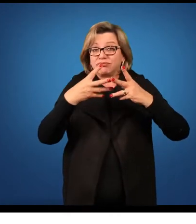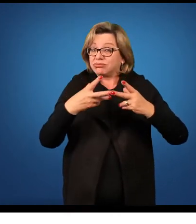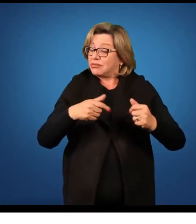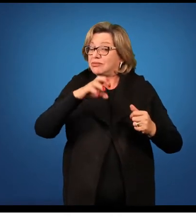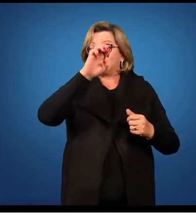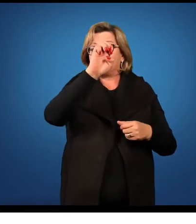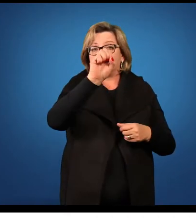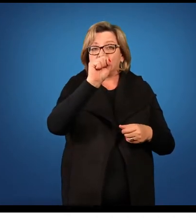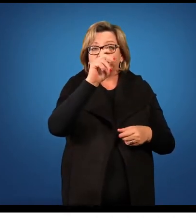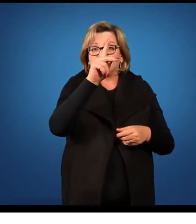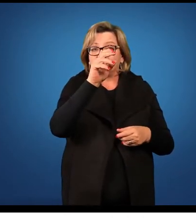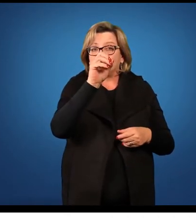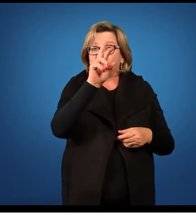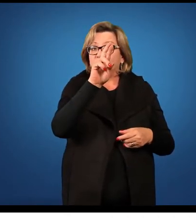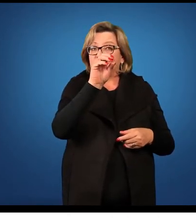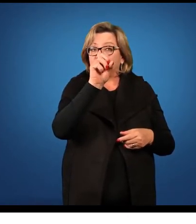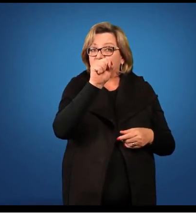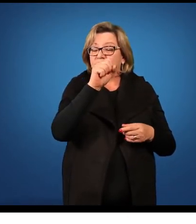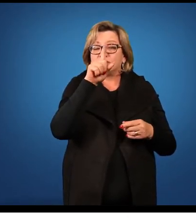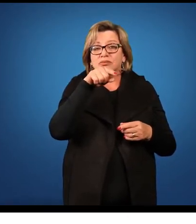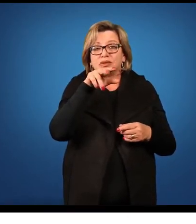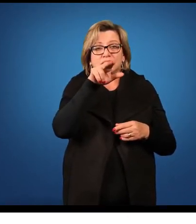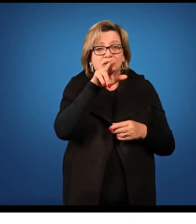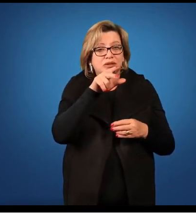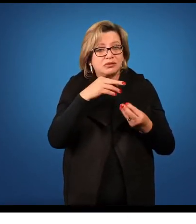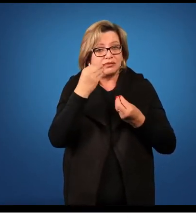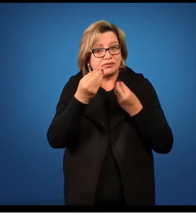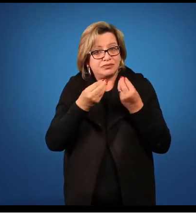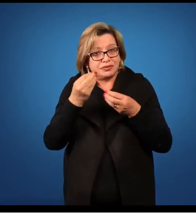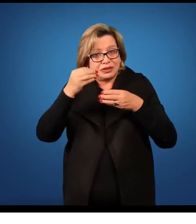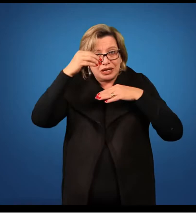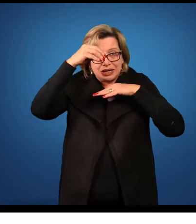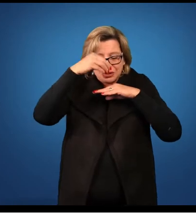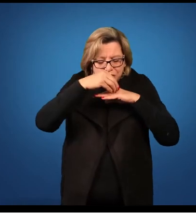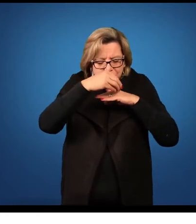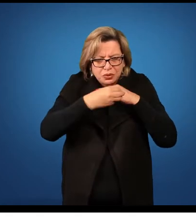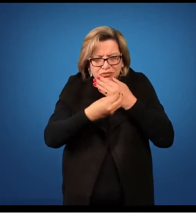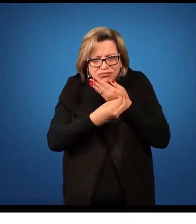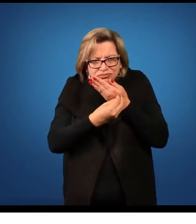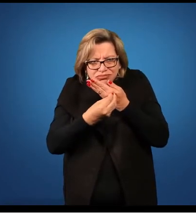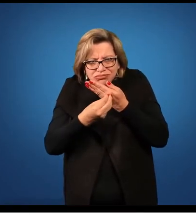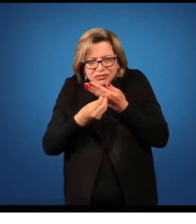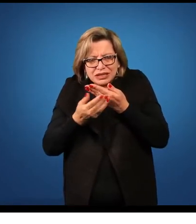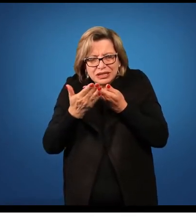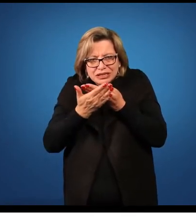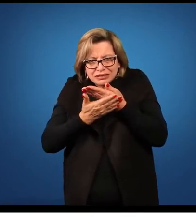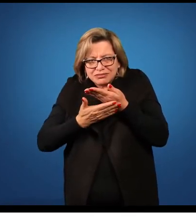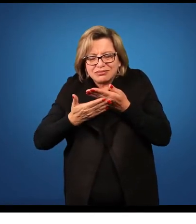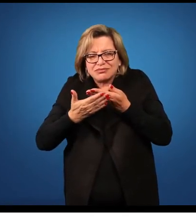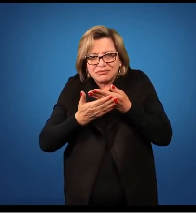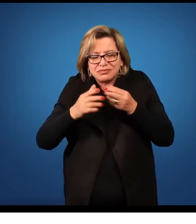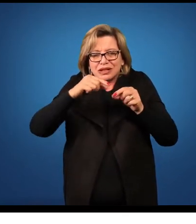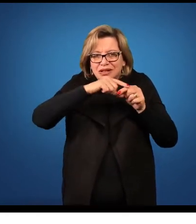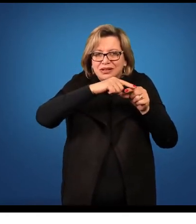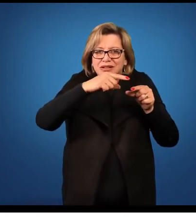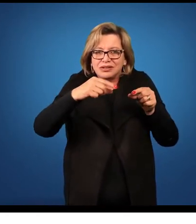planta produz, são formados, produzidos dentro dessas estruturas aqui na base da folha,